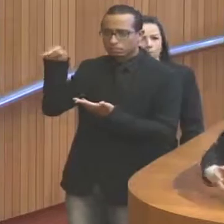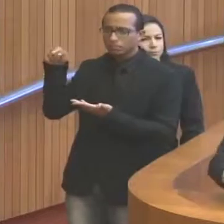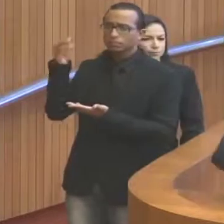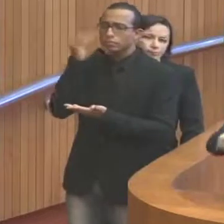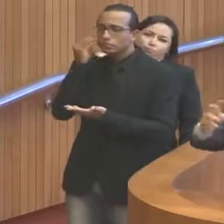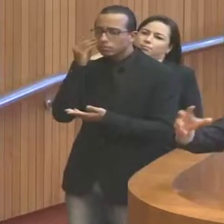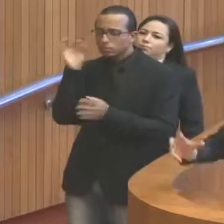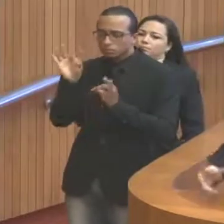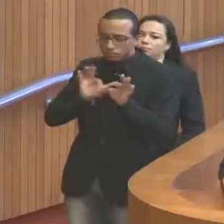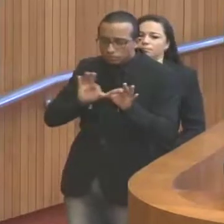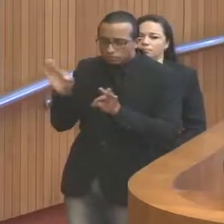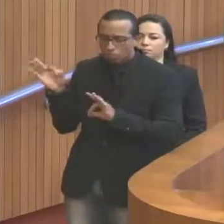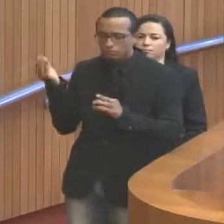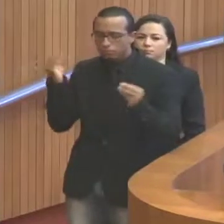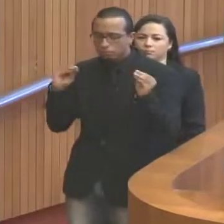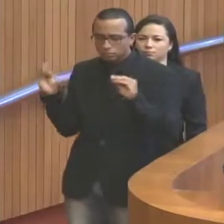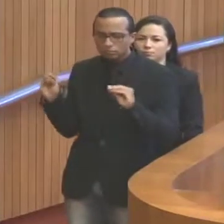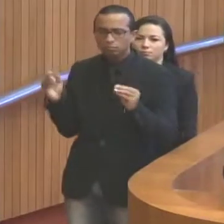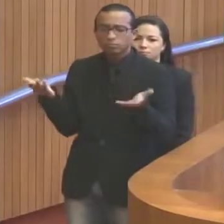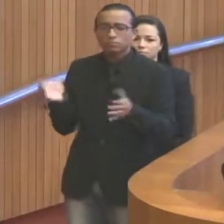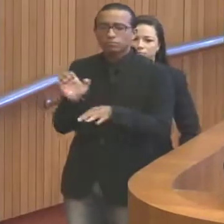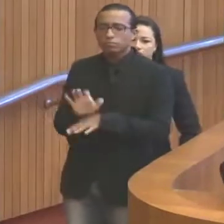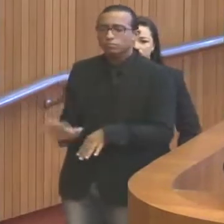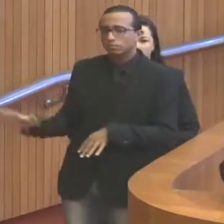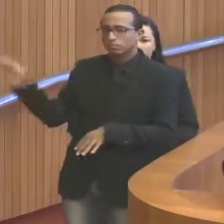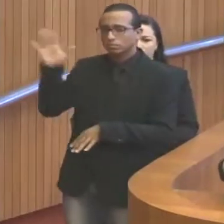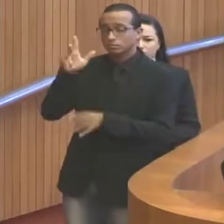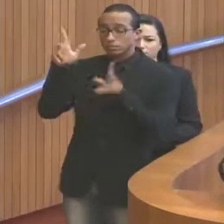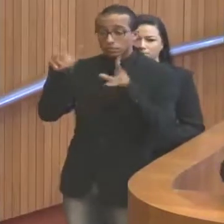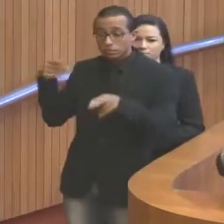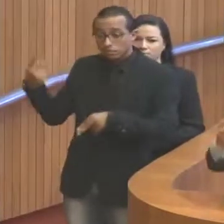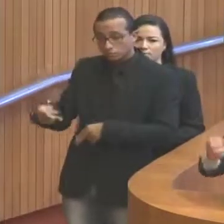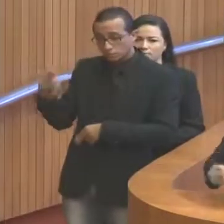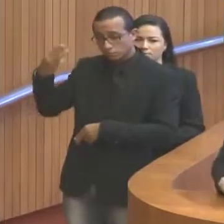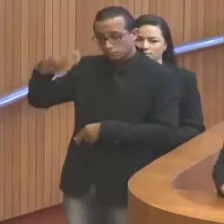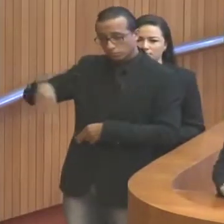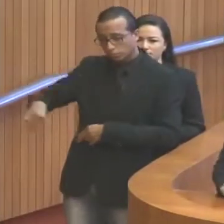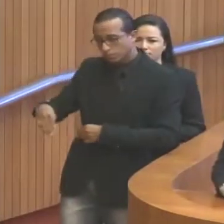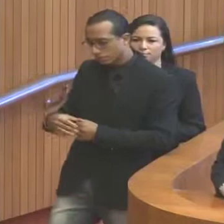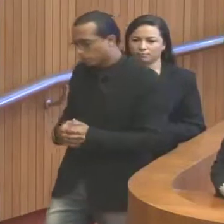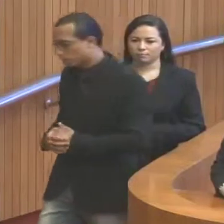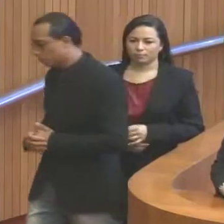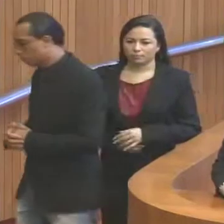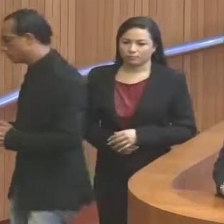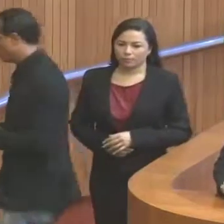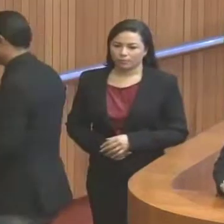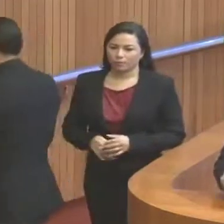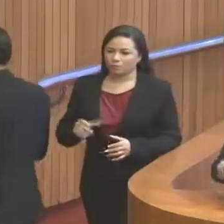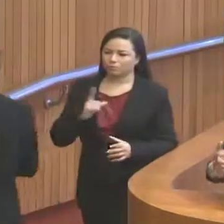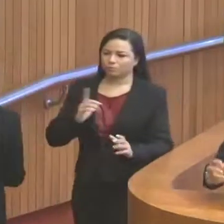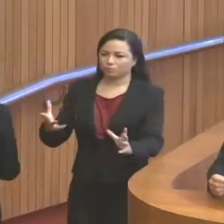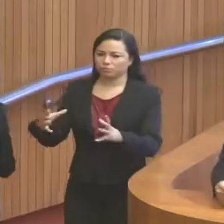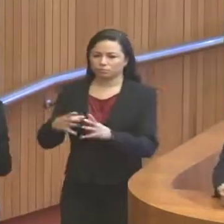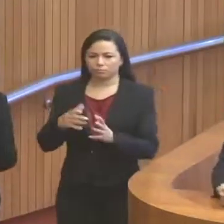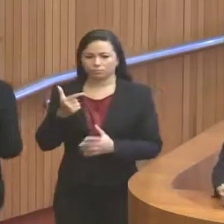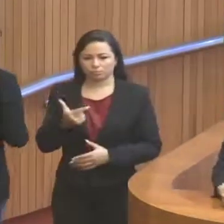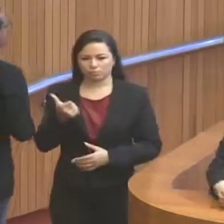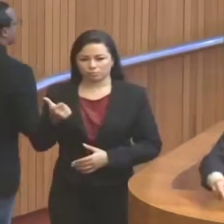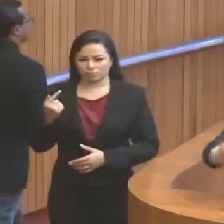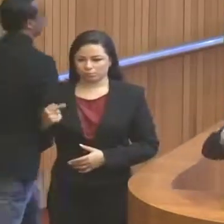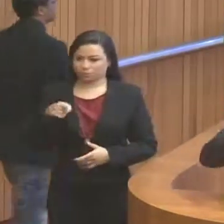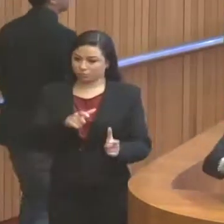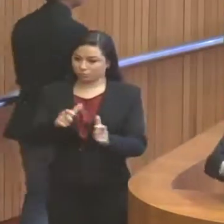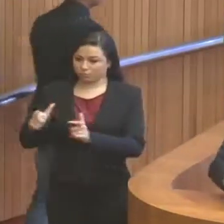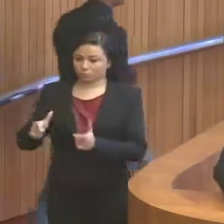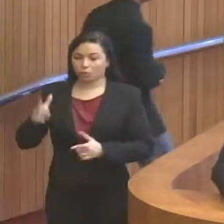de governar um estado da dimensão territorialmente, que é o estado do Maranhão, composto por 217 cidades.